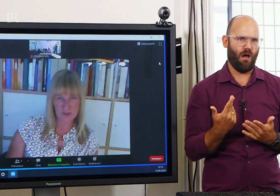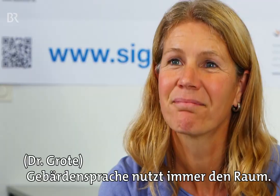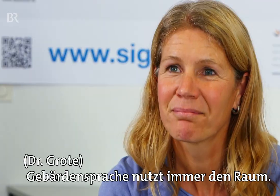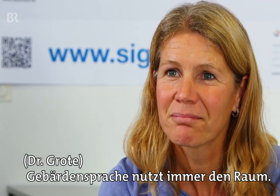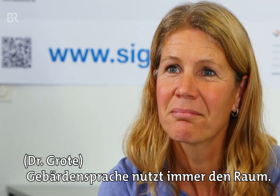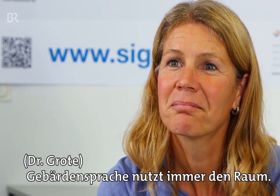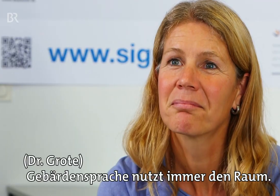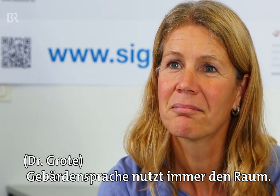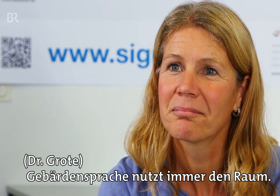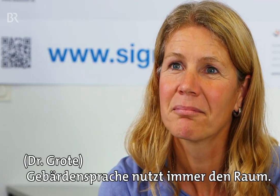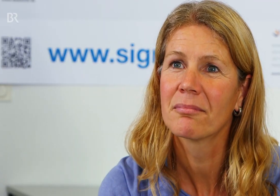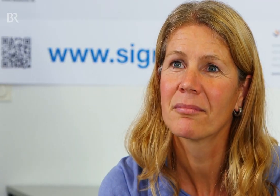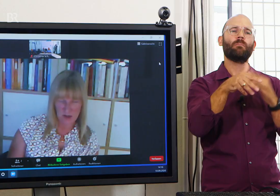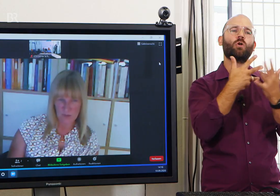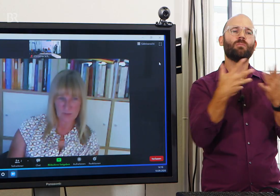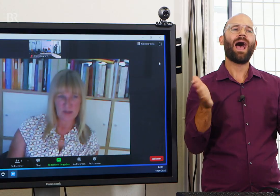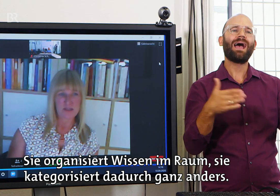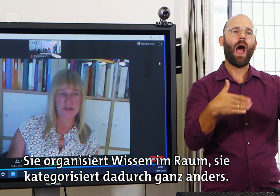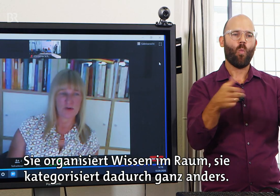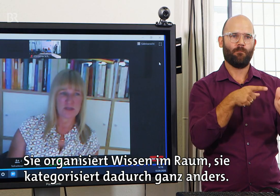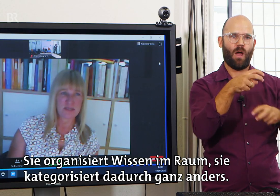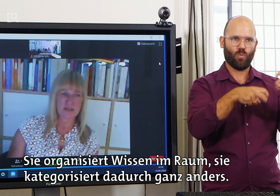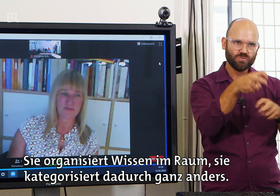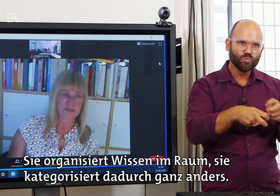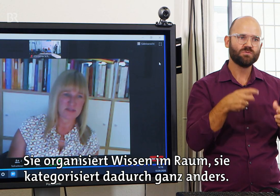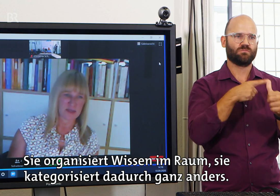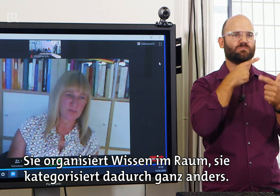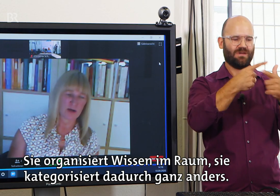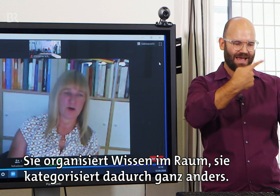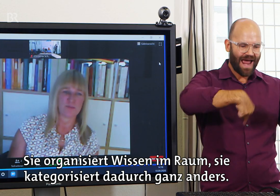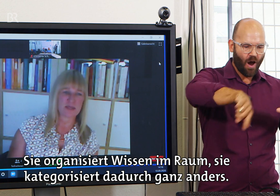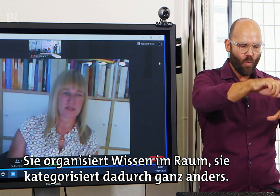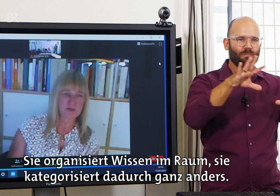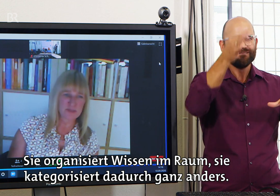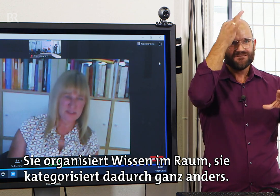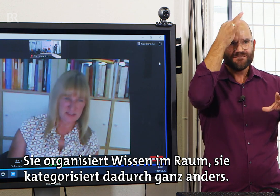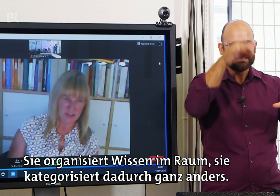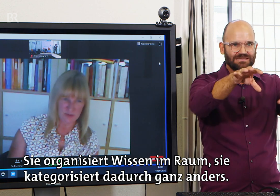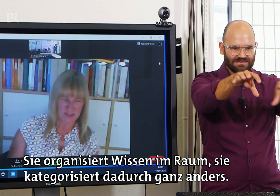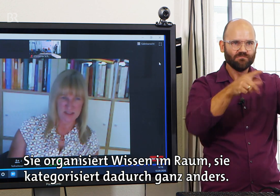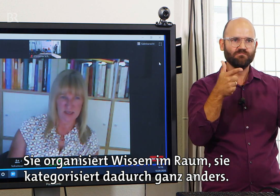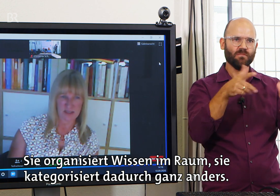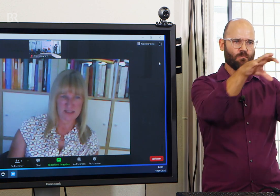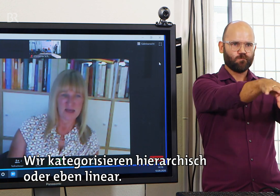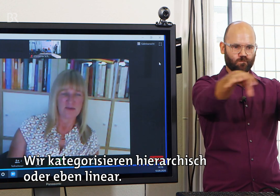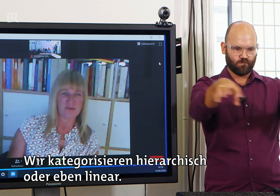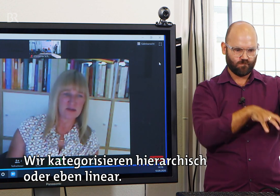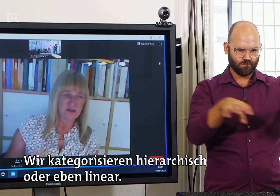Die Gebärdensprache nutzt immer den Raum. Sie organisiert Wissen im Raum. Sie kategorisiert dadurch ganz anders. Wir